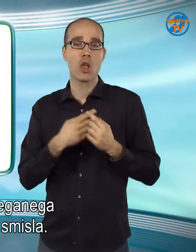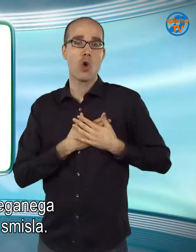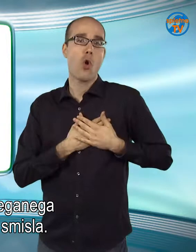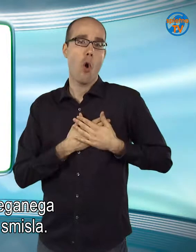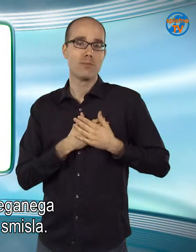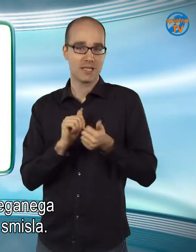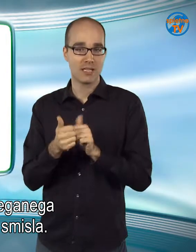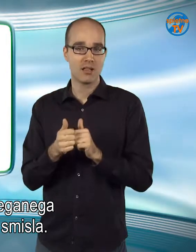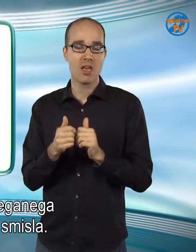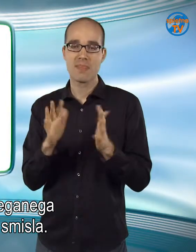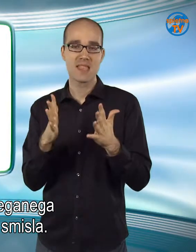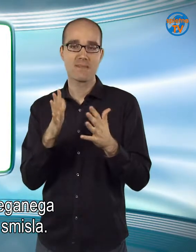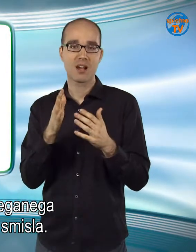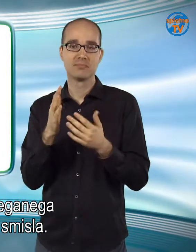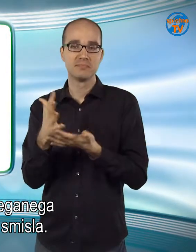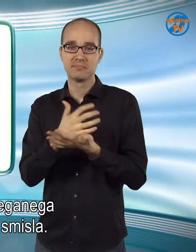smisla.